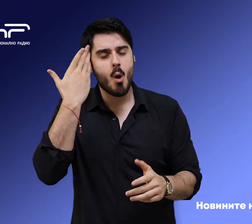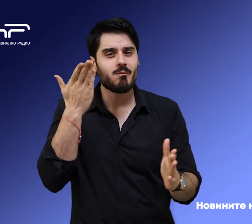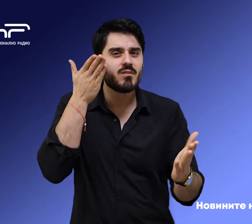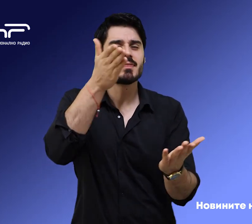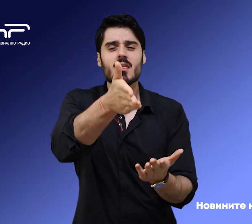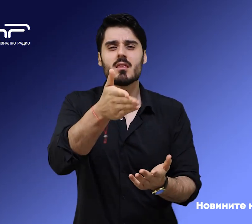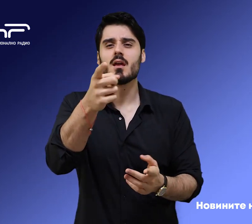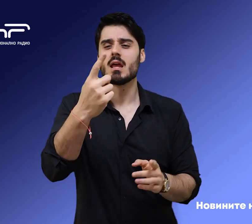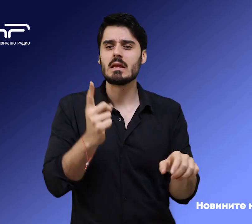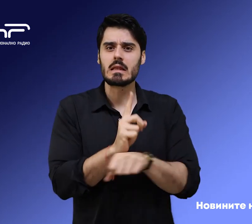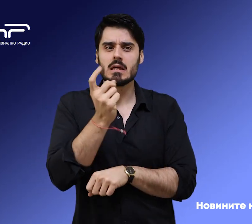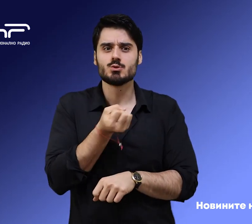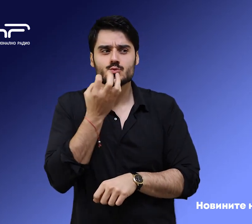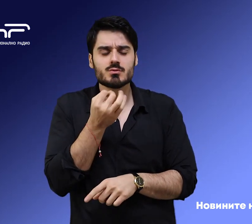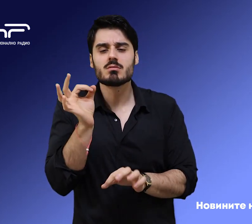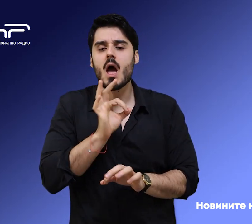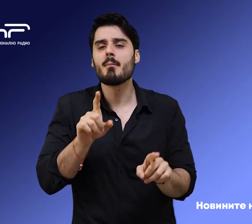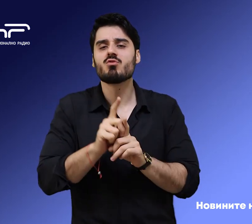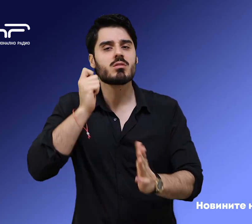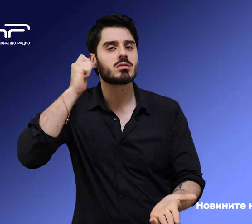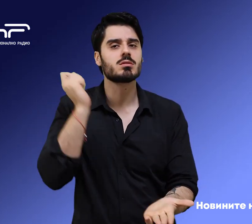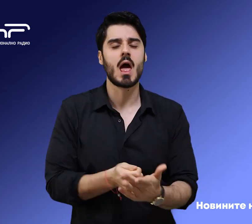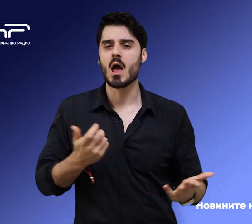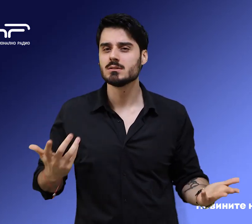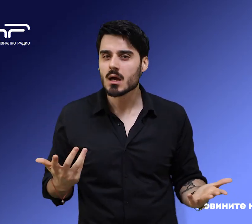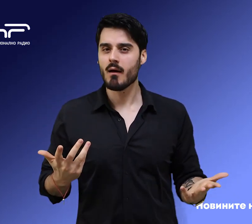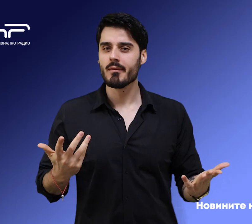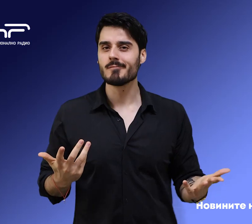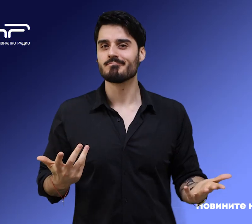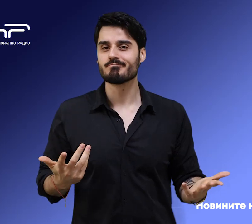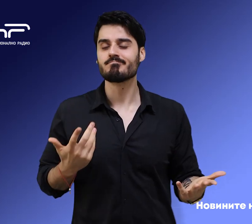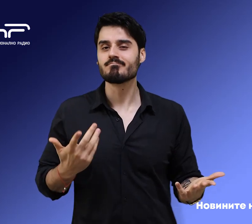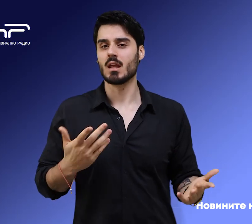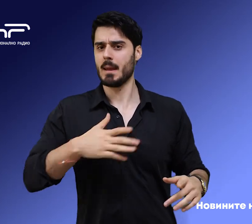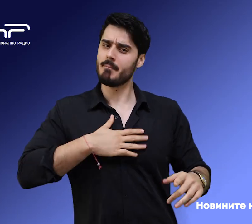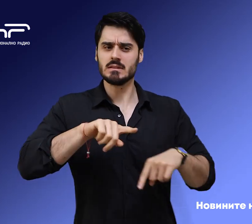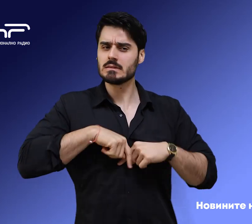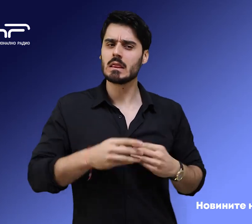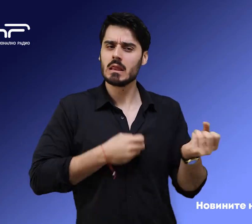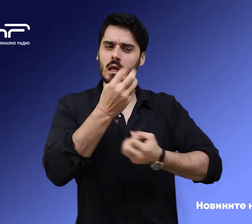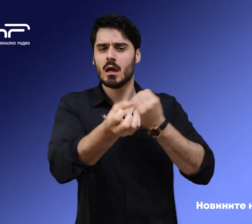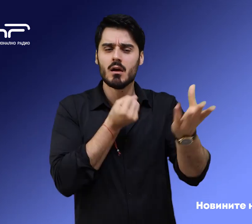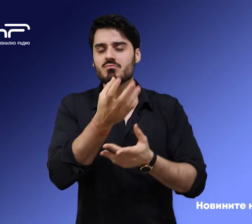случаи са приключени без последици, 25 са предадени на съд, а 19 са обединени.